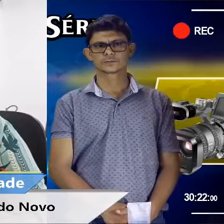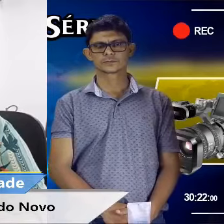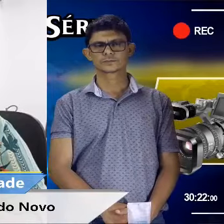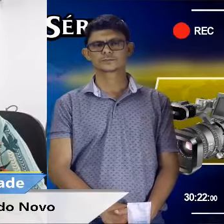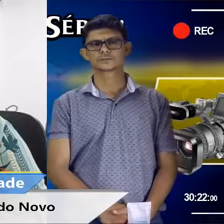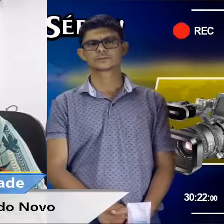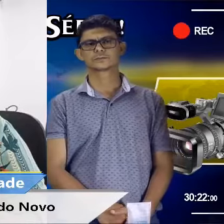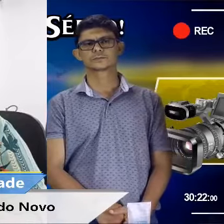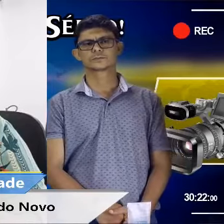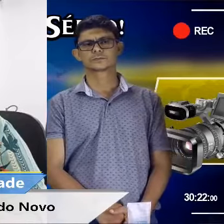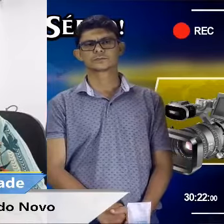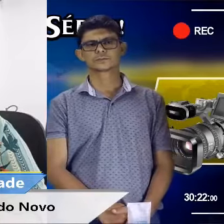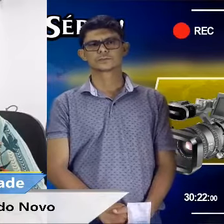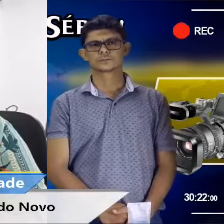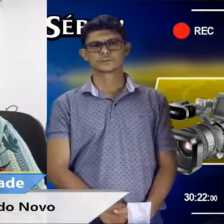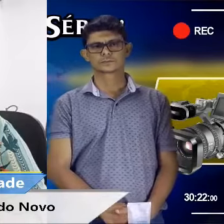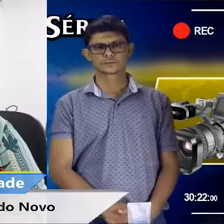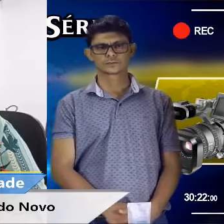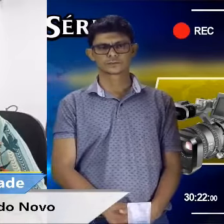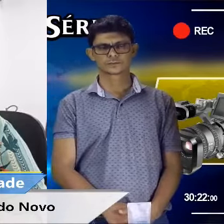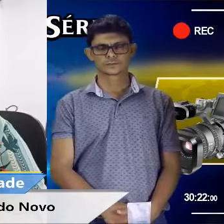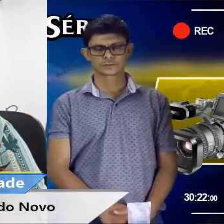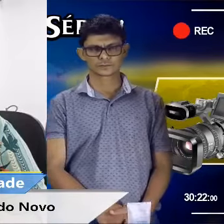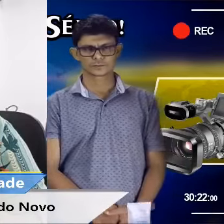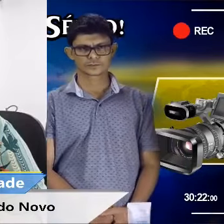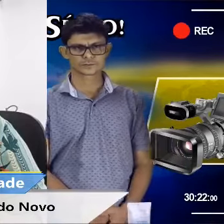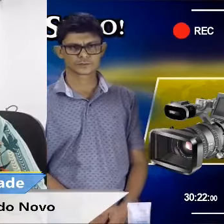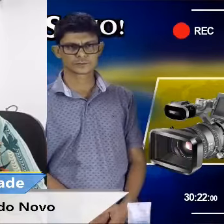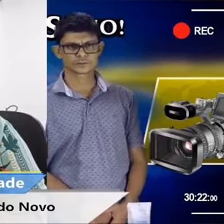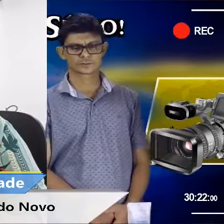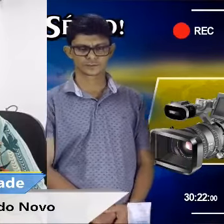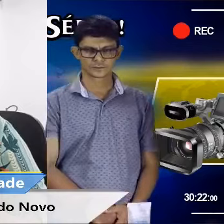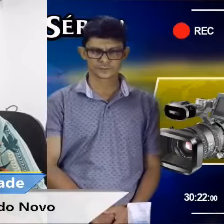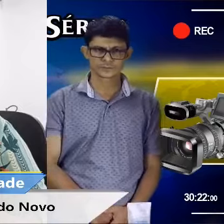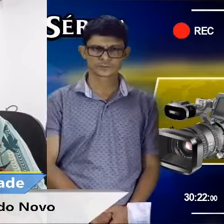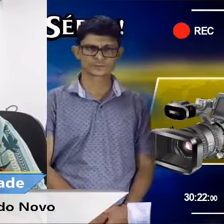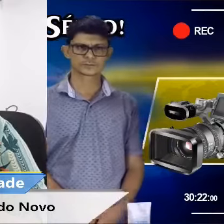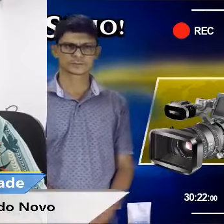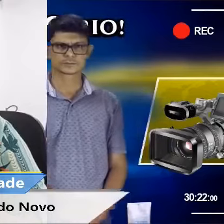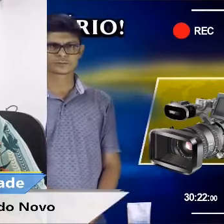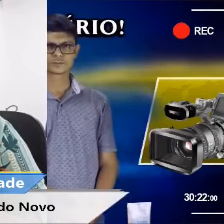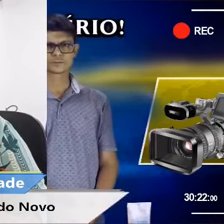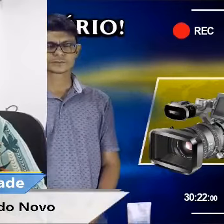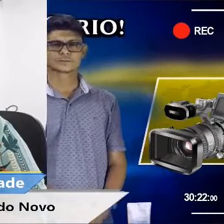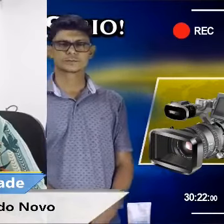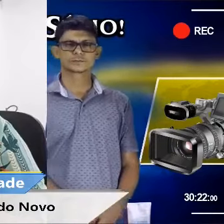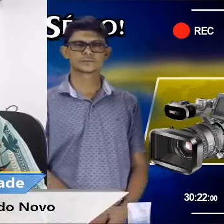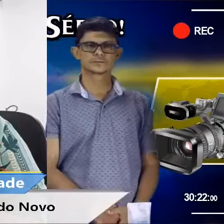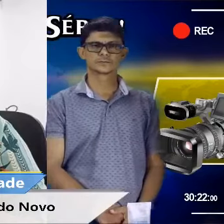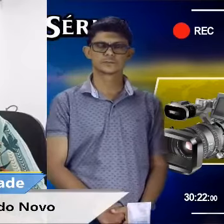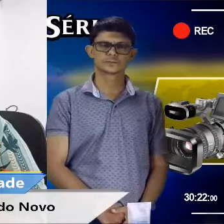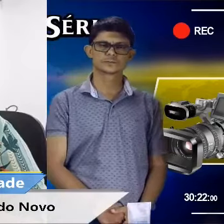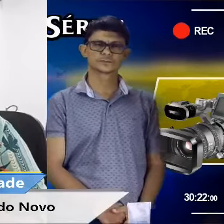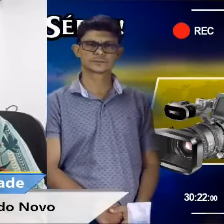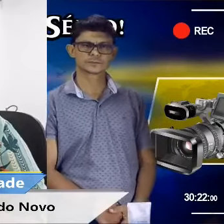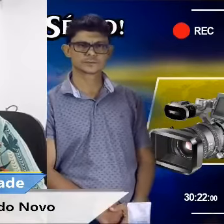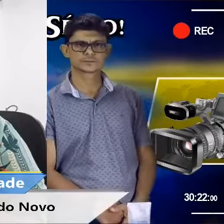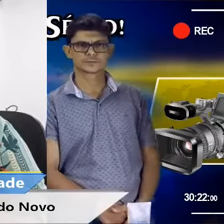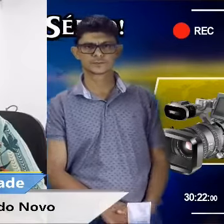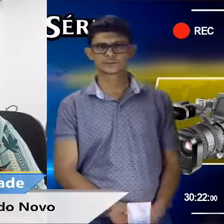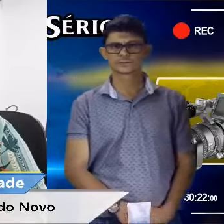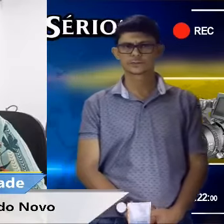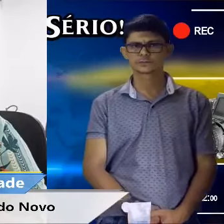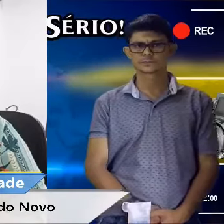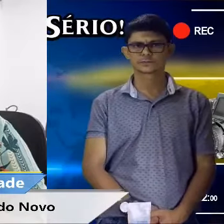arrumar uma forma, uma forma da gente estar resolvendo isso sem